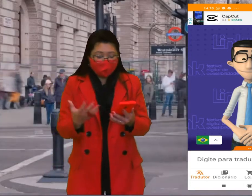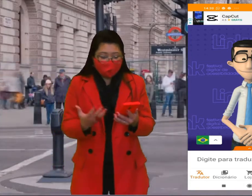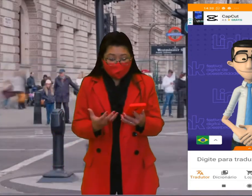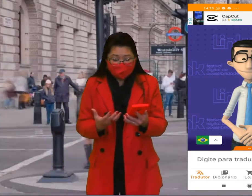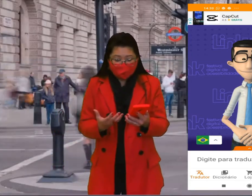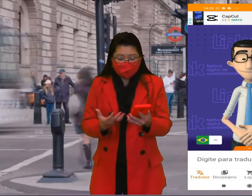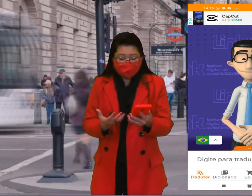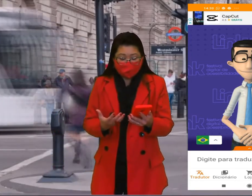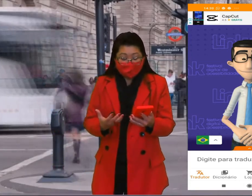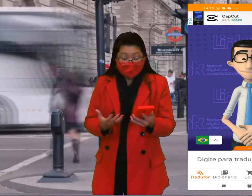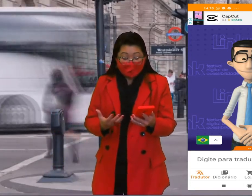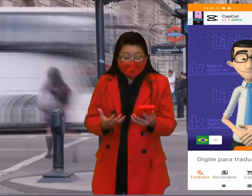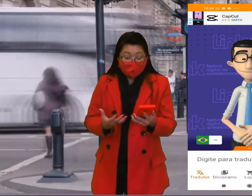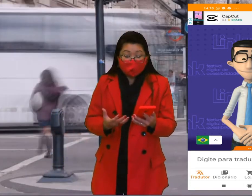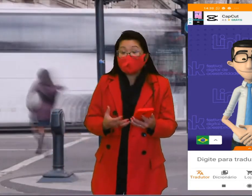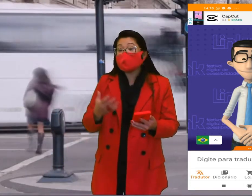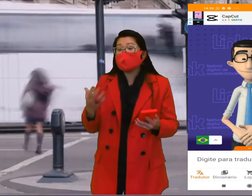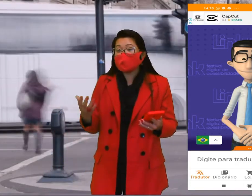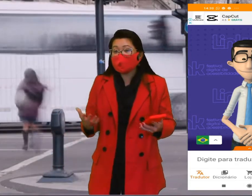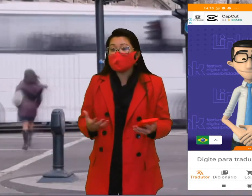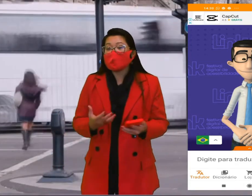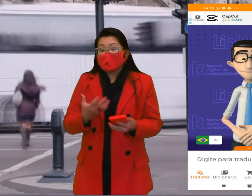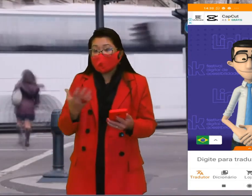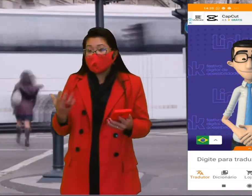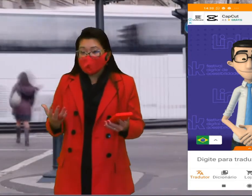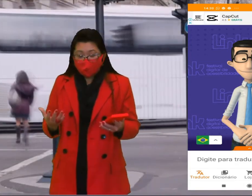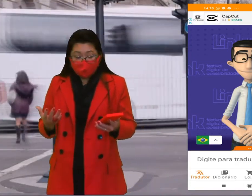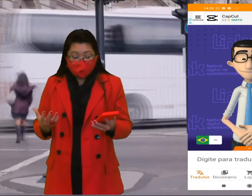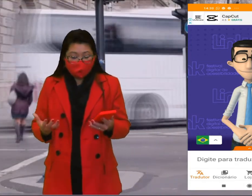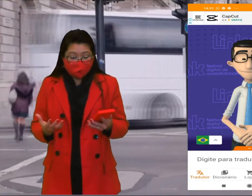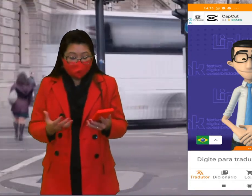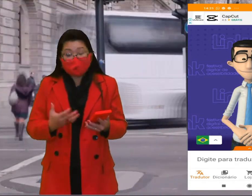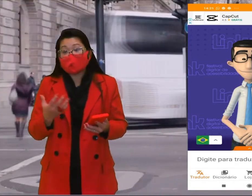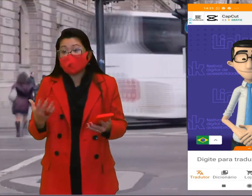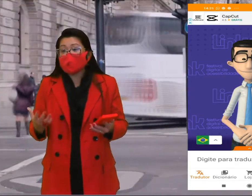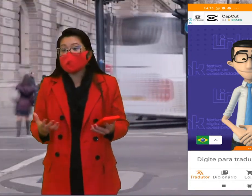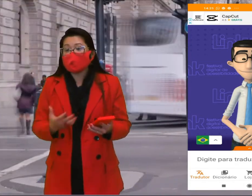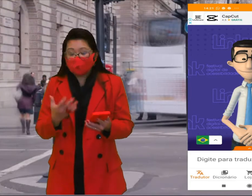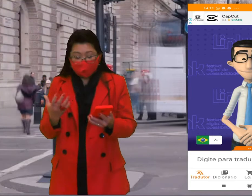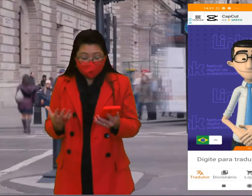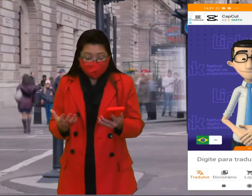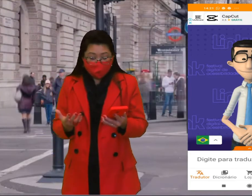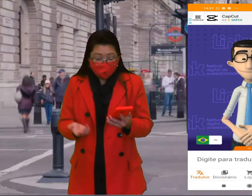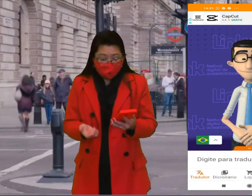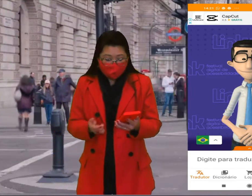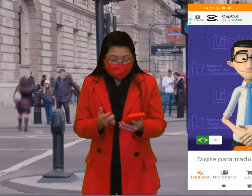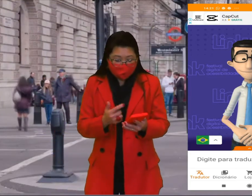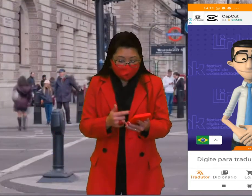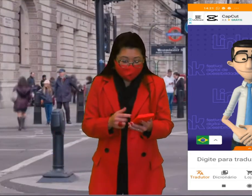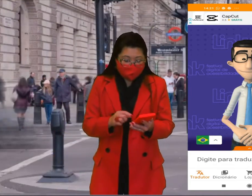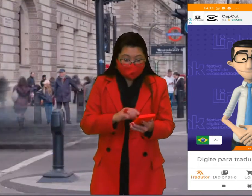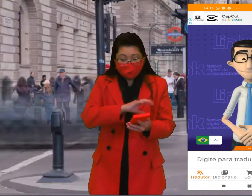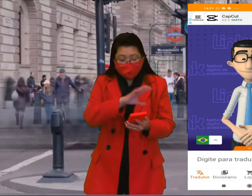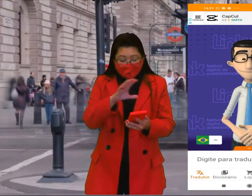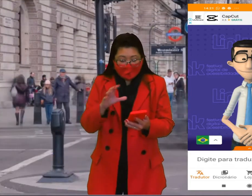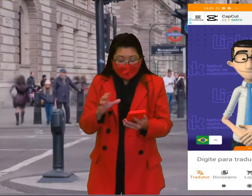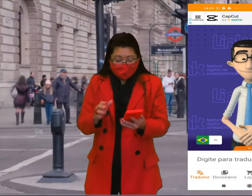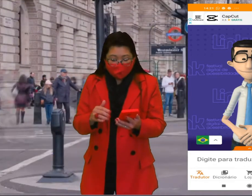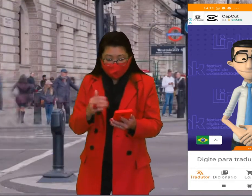vez, precisa-se criar uma conta, mas eu já tenho minha conta, né? Então, a partir